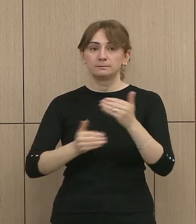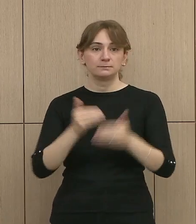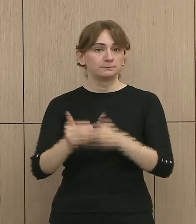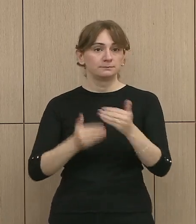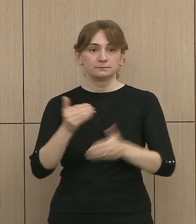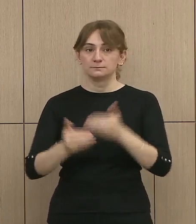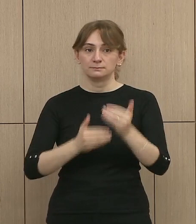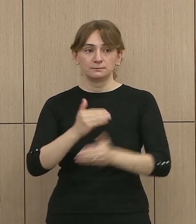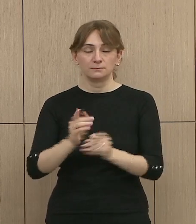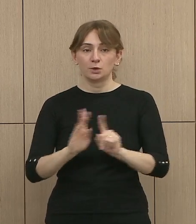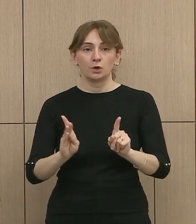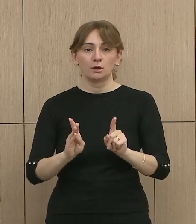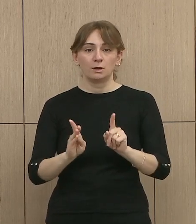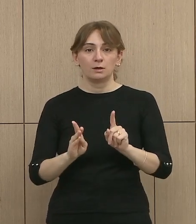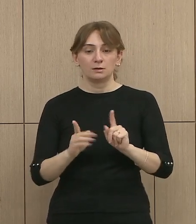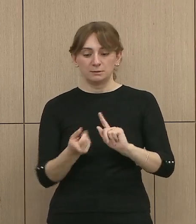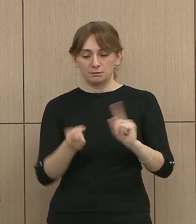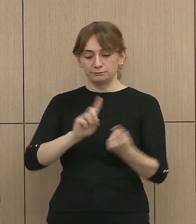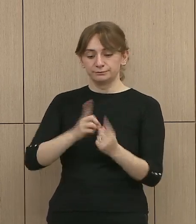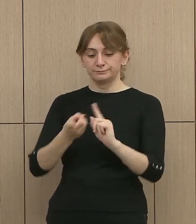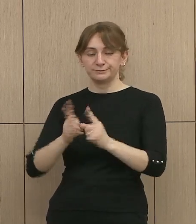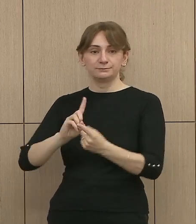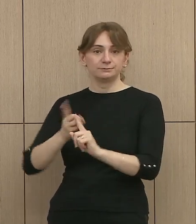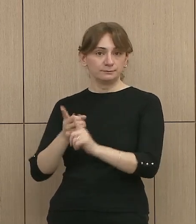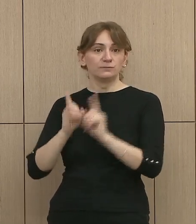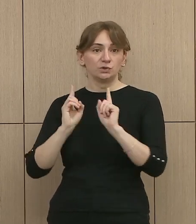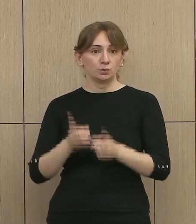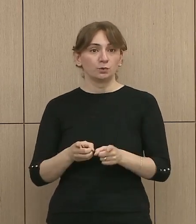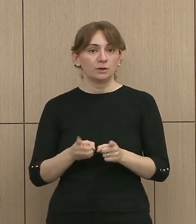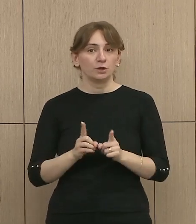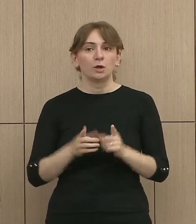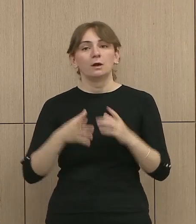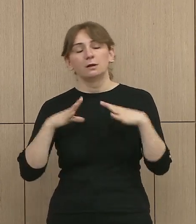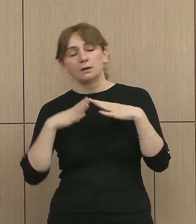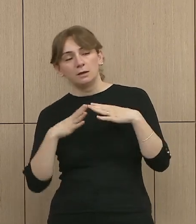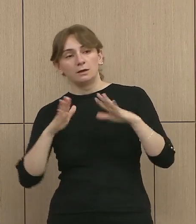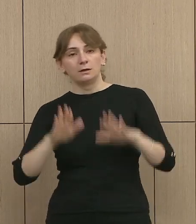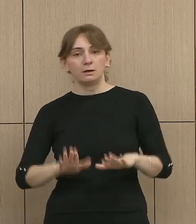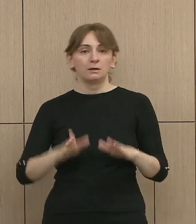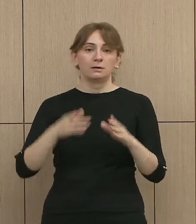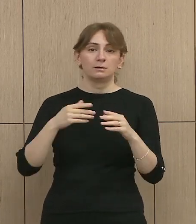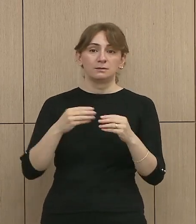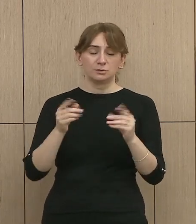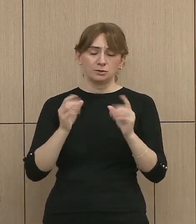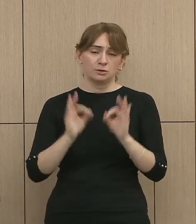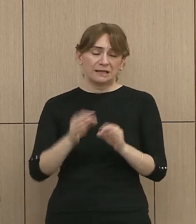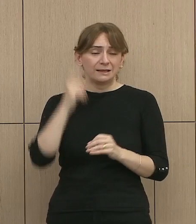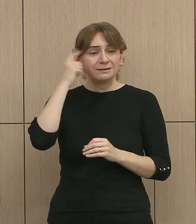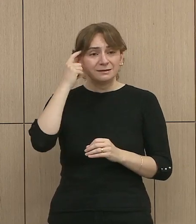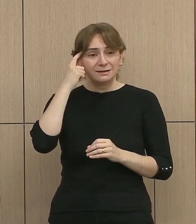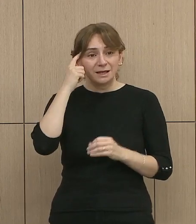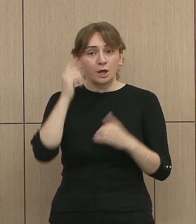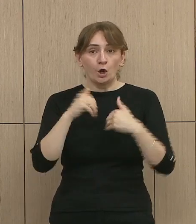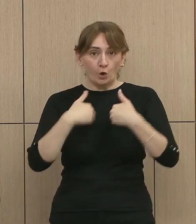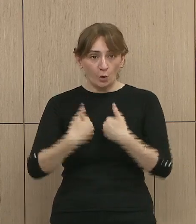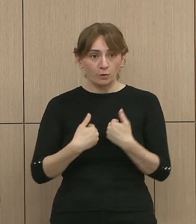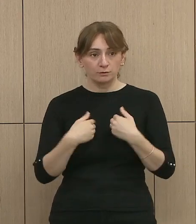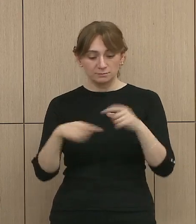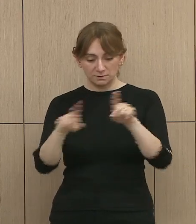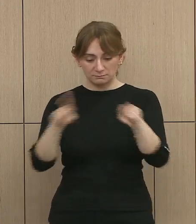votimit, dhe të lërsim të këtët votimit pa ndërprerje. Në është një proces, ju dini shumë mirë i lotëshun, nga pikpamja fizike,